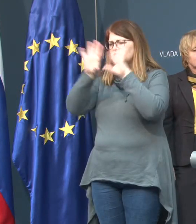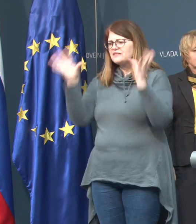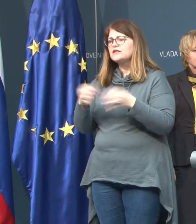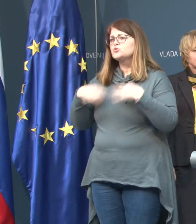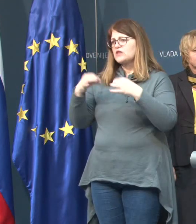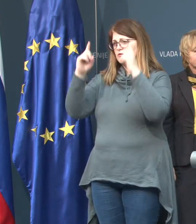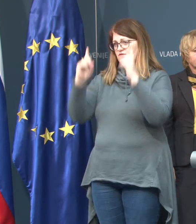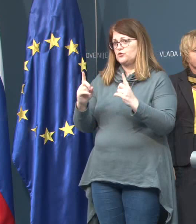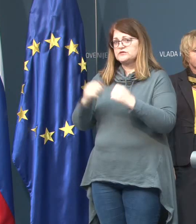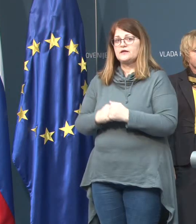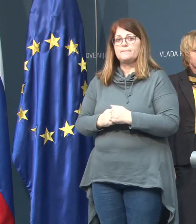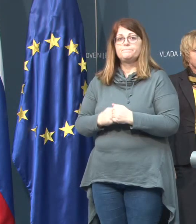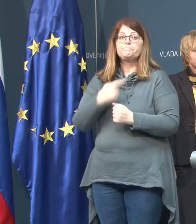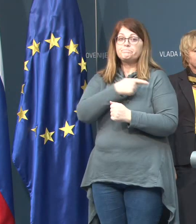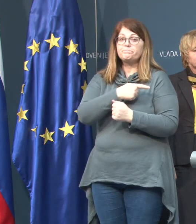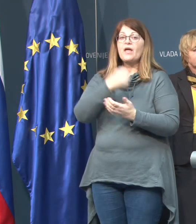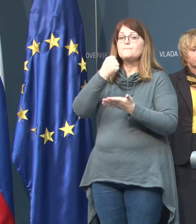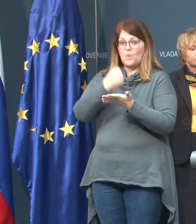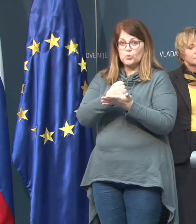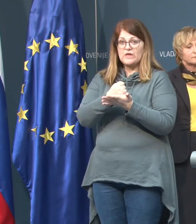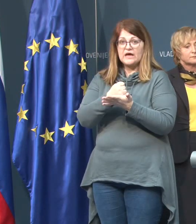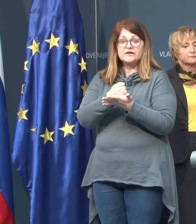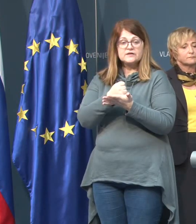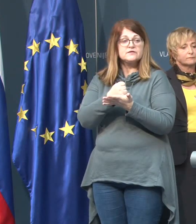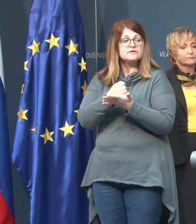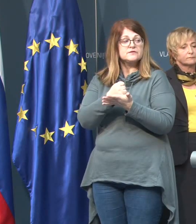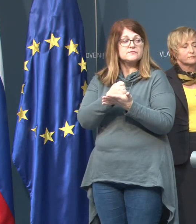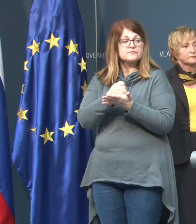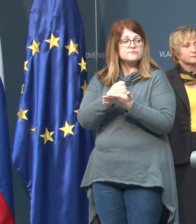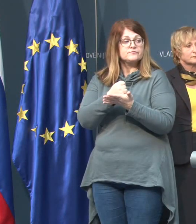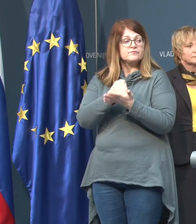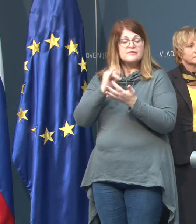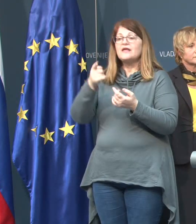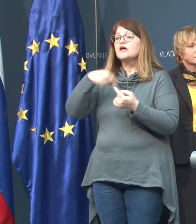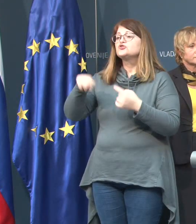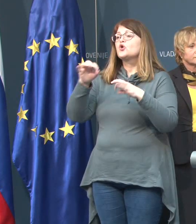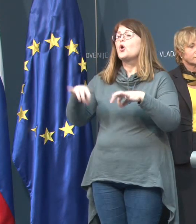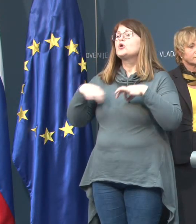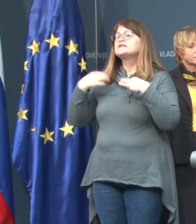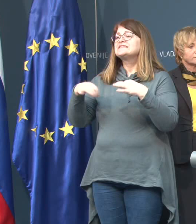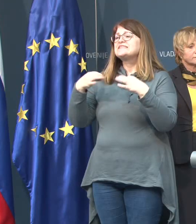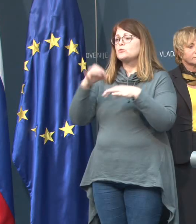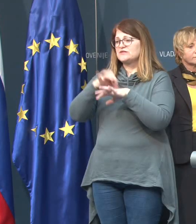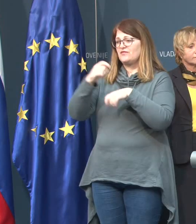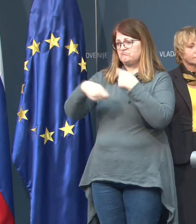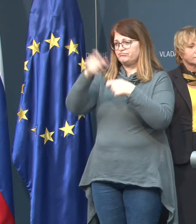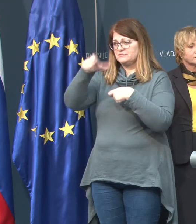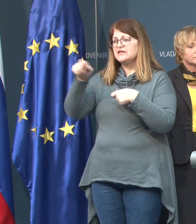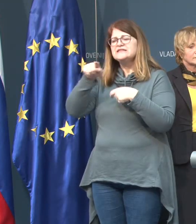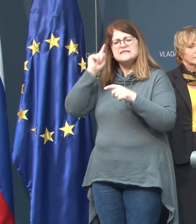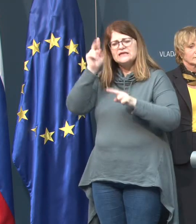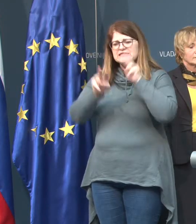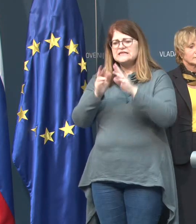Tako da podarila bi, da so zdravstveni delavci, tisti, ki